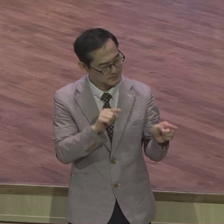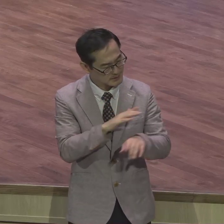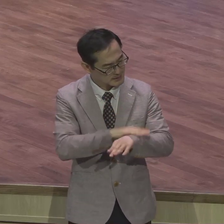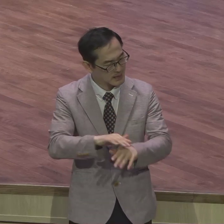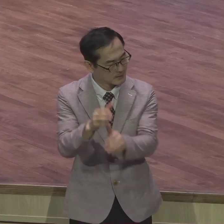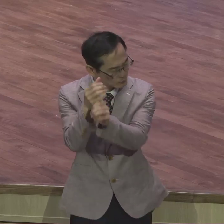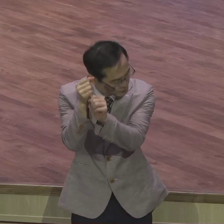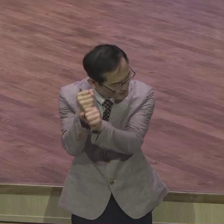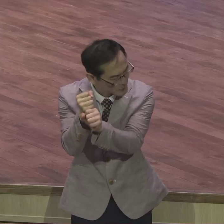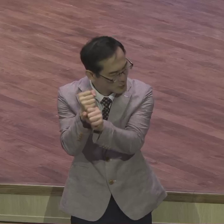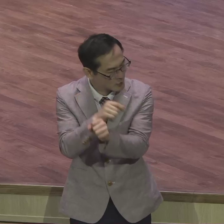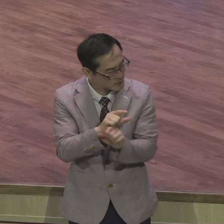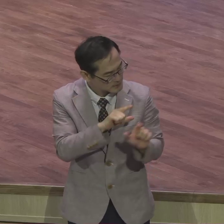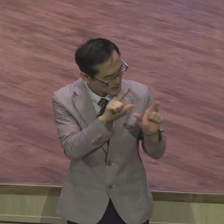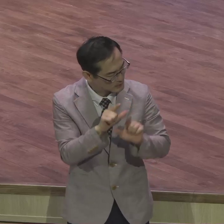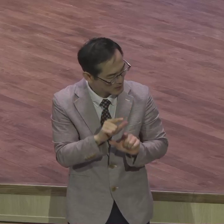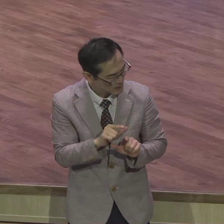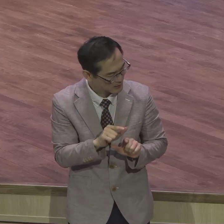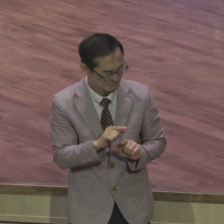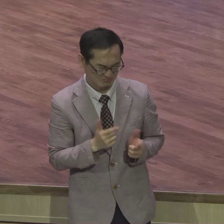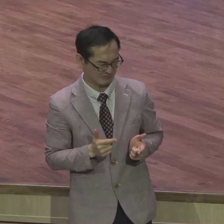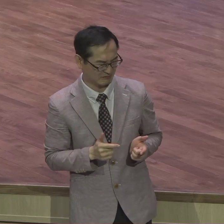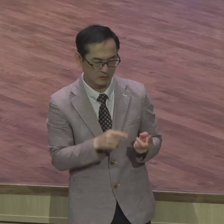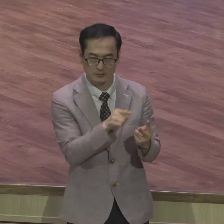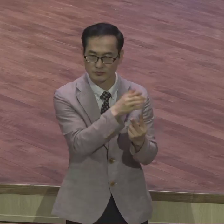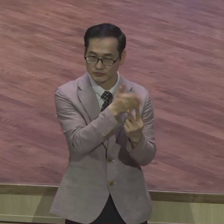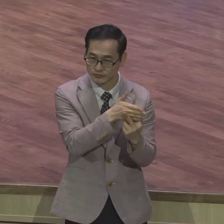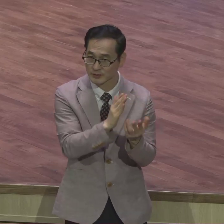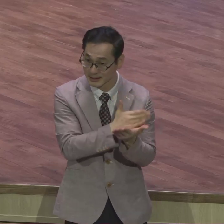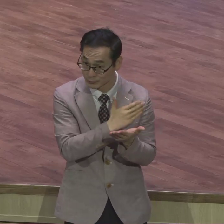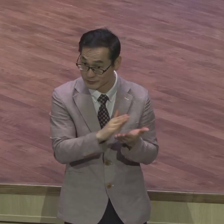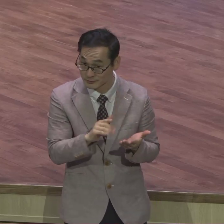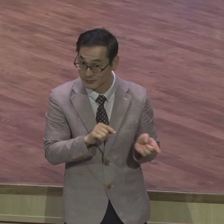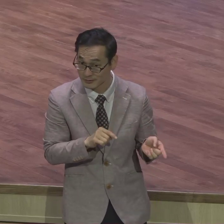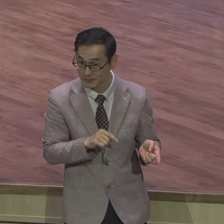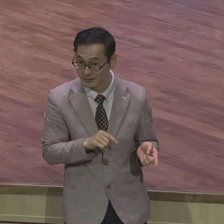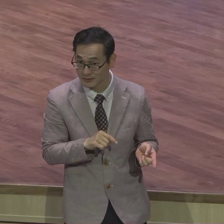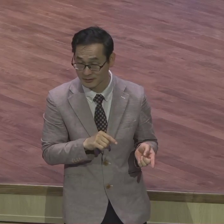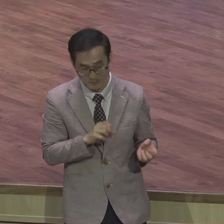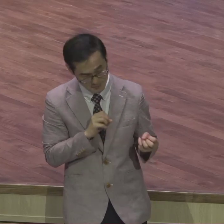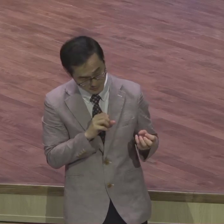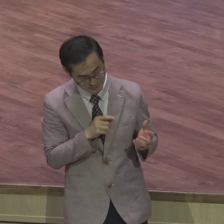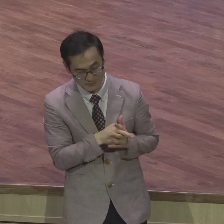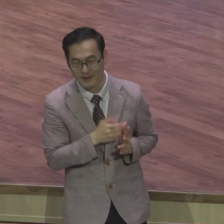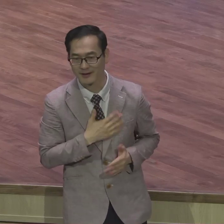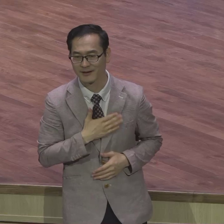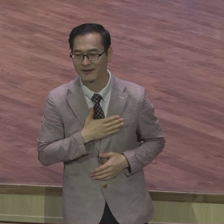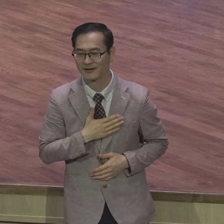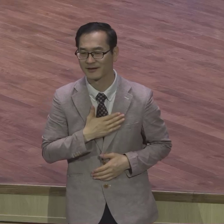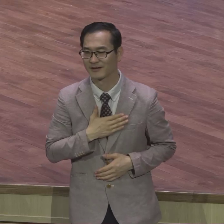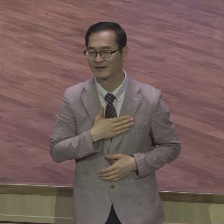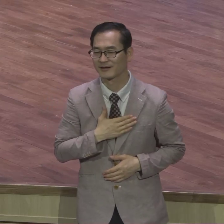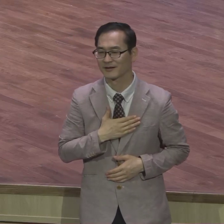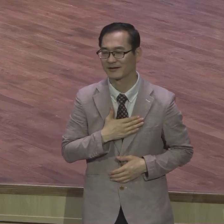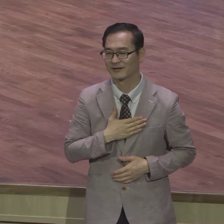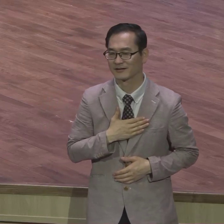안 잡고 살구나 말씀 따라가구나 안 따라가고 자기 의의로